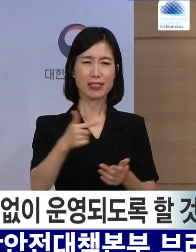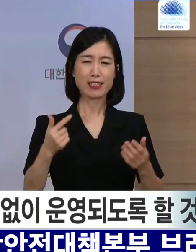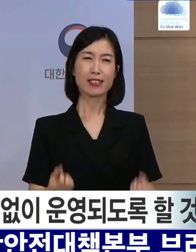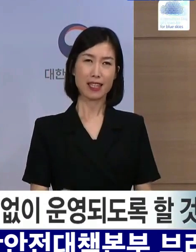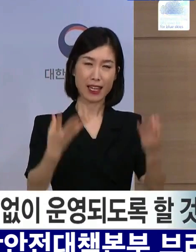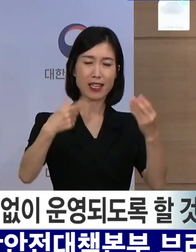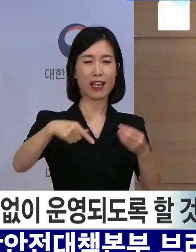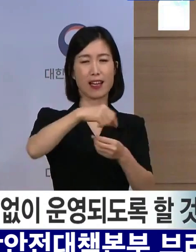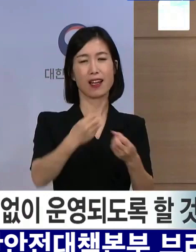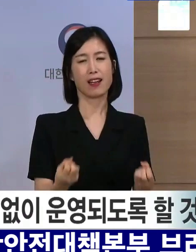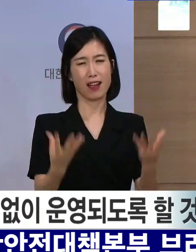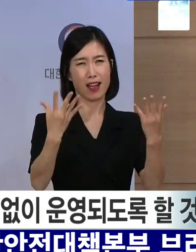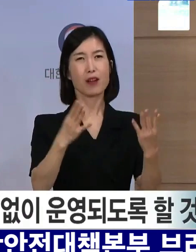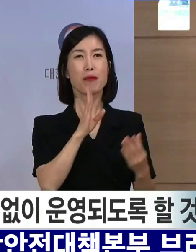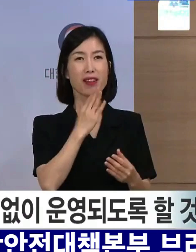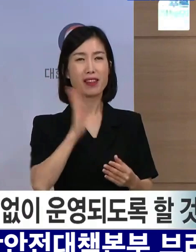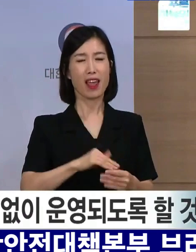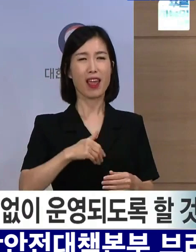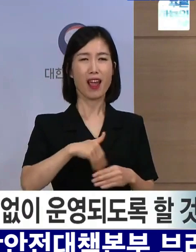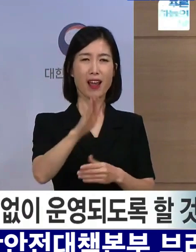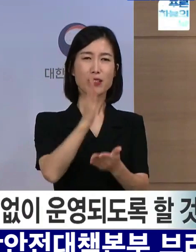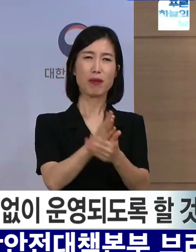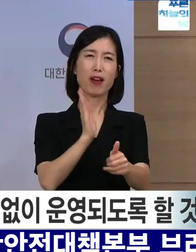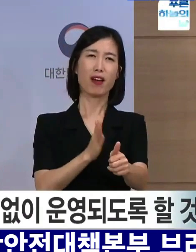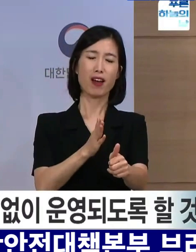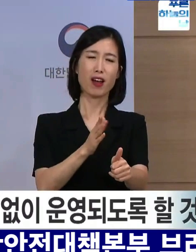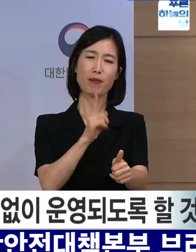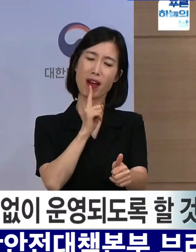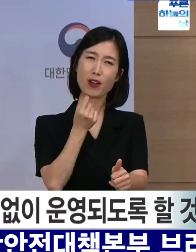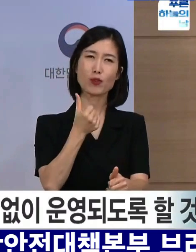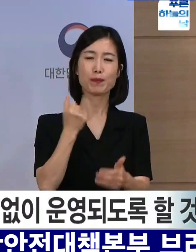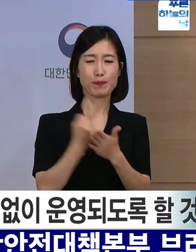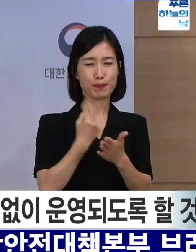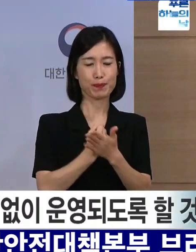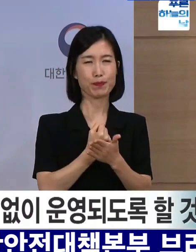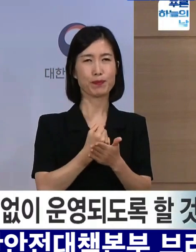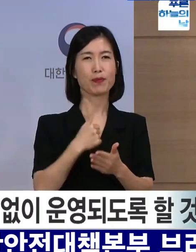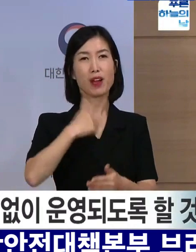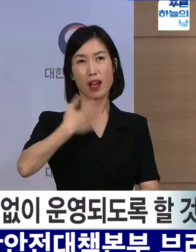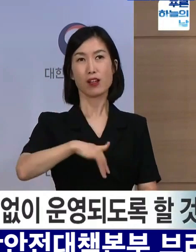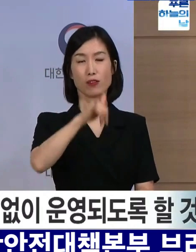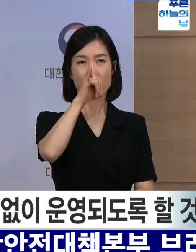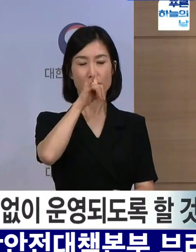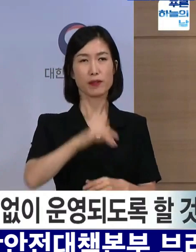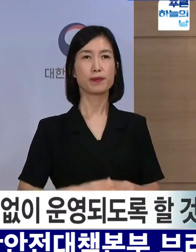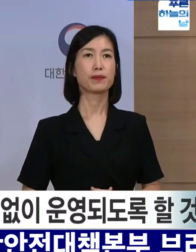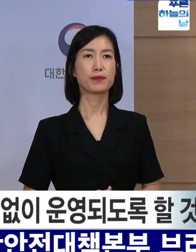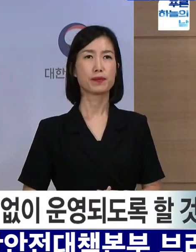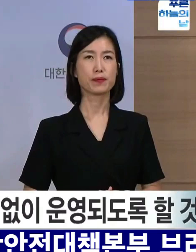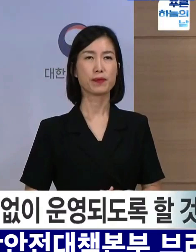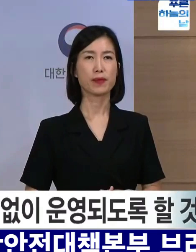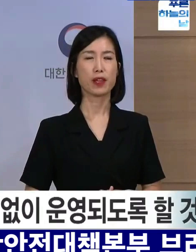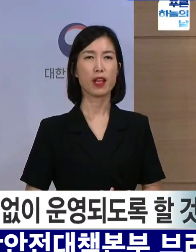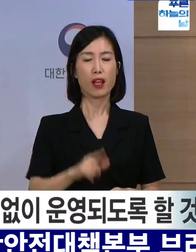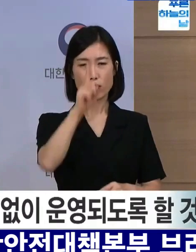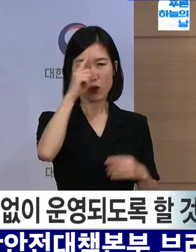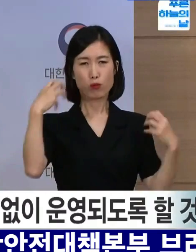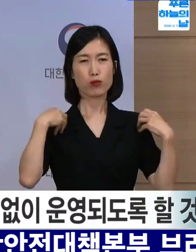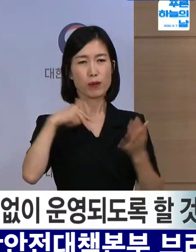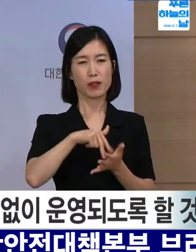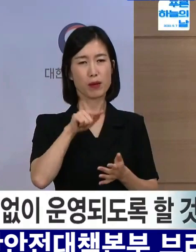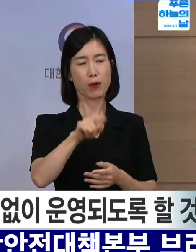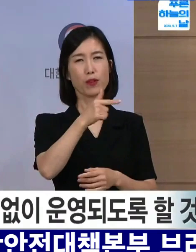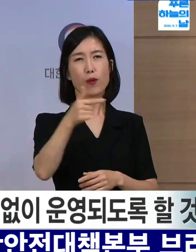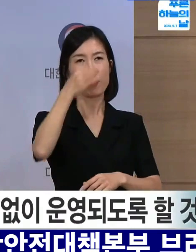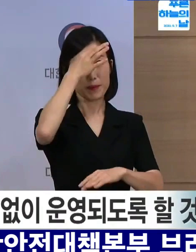이동 자제를 권고하는 곳이 많은 분들에게 아쉽고 안타까운 일이 될 것임을 잘 알고 있고 정부도